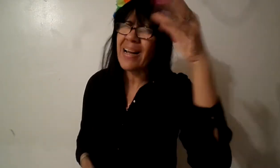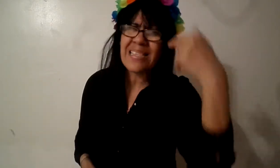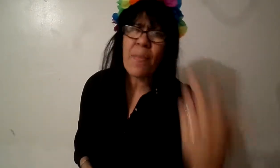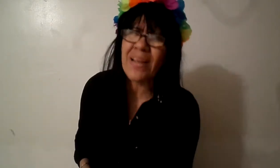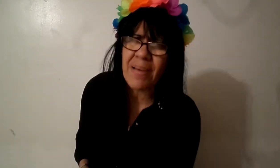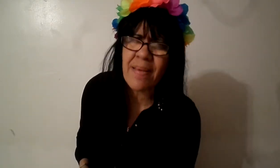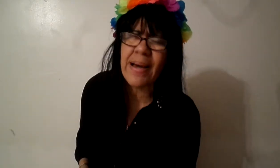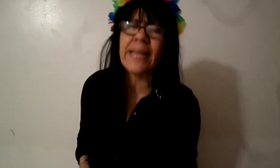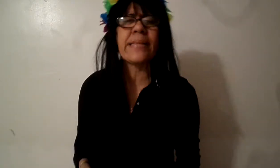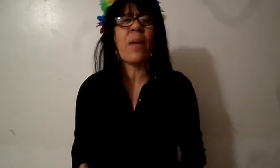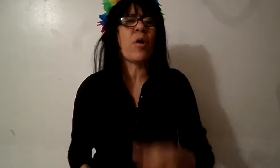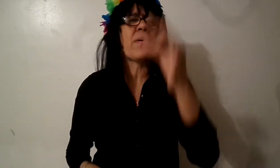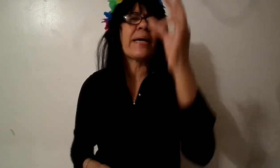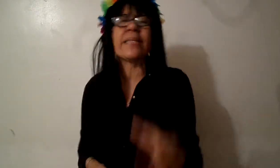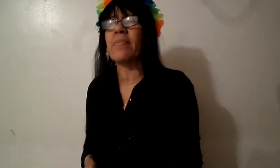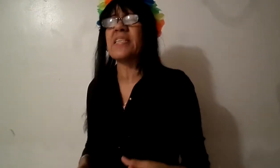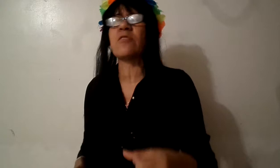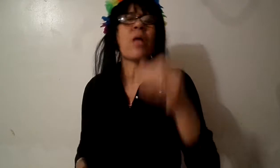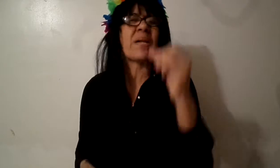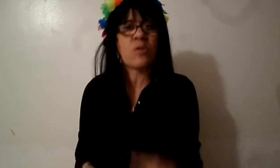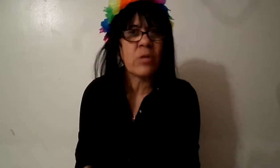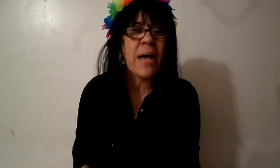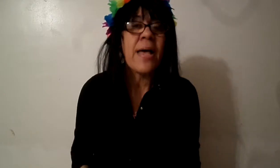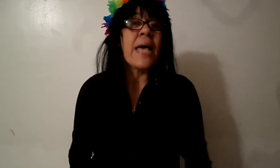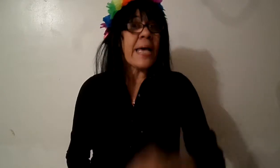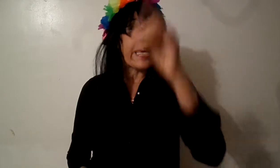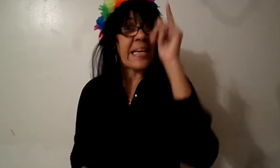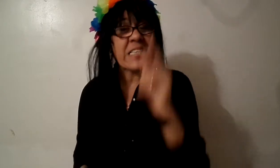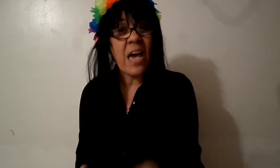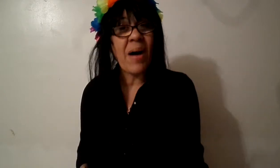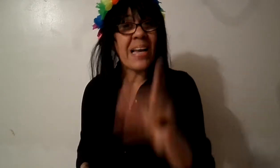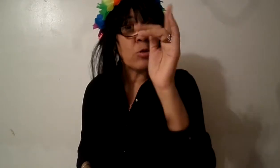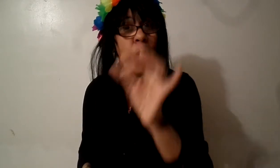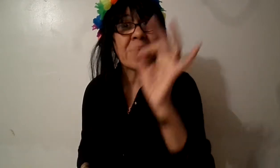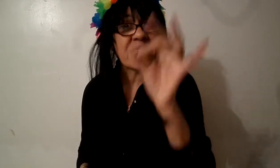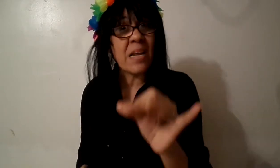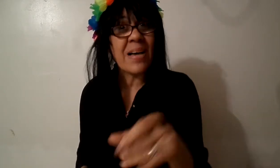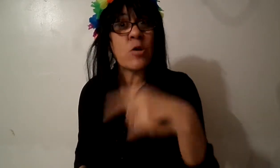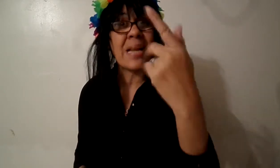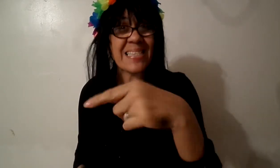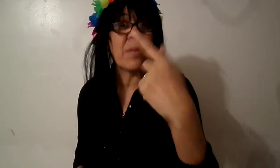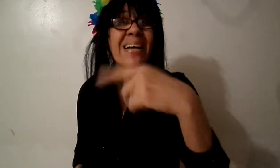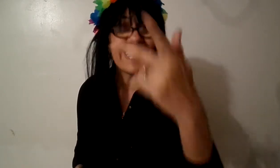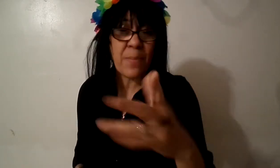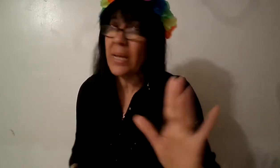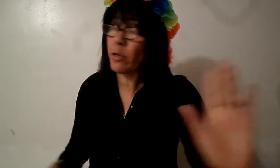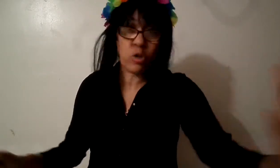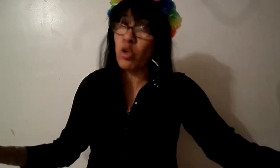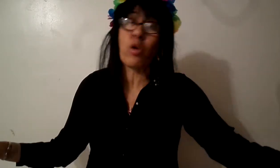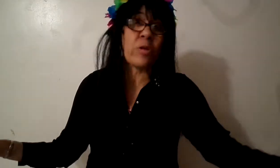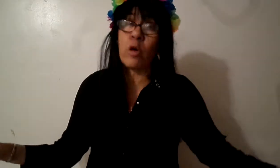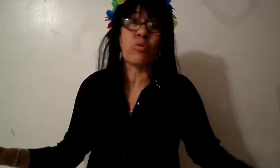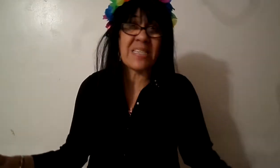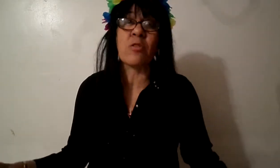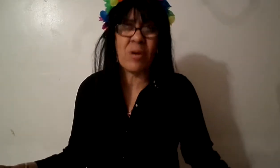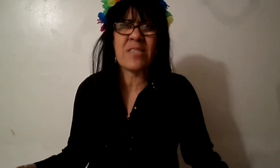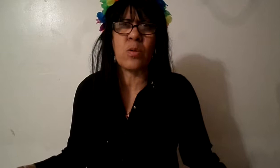esas palabras de evangelistas porque evangelistas vienen siendo una persona que lleva las nuevas de salvación a las almas que se pierden yo no estoy viendo que tú estás haciendo y